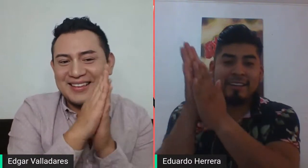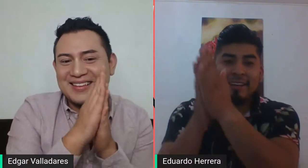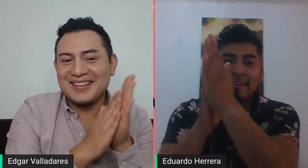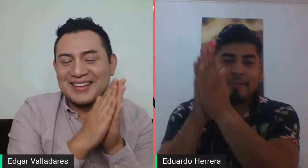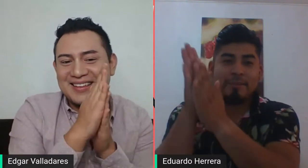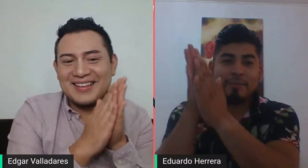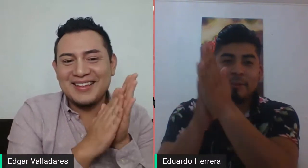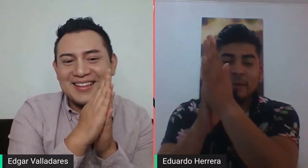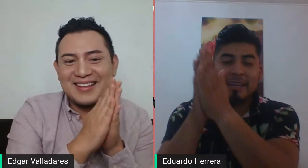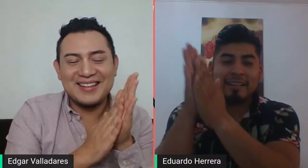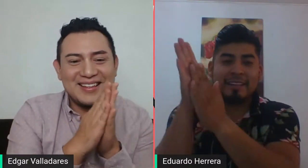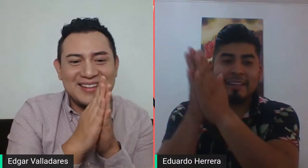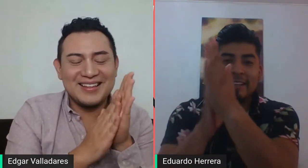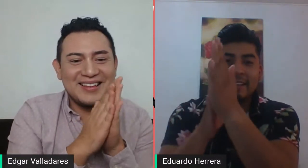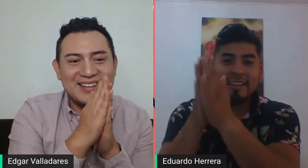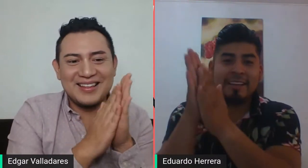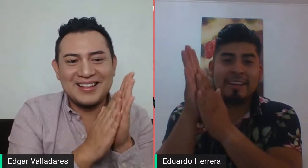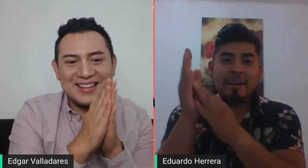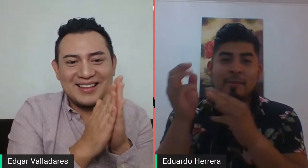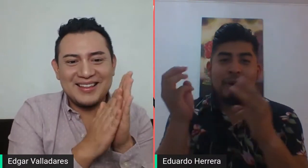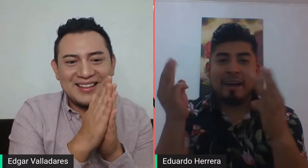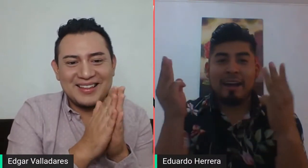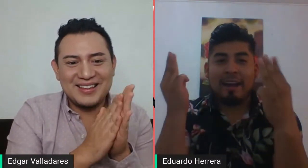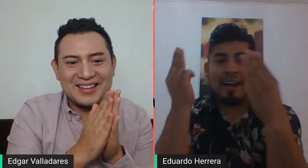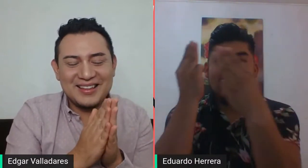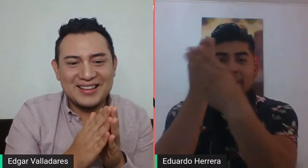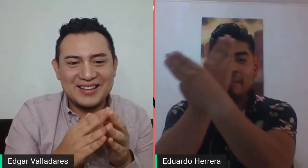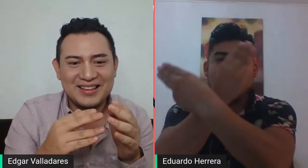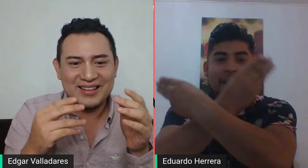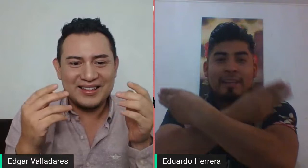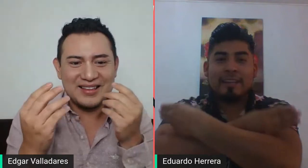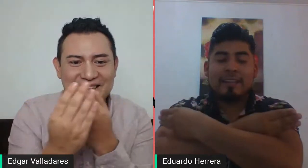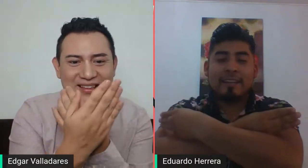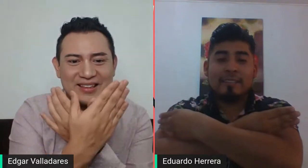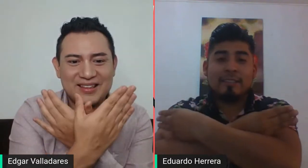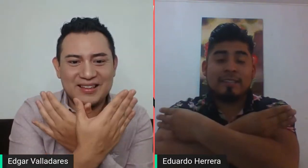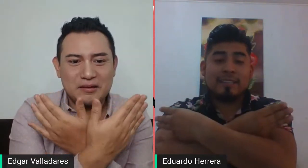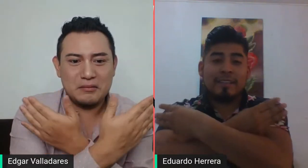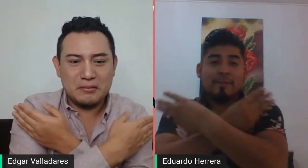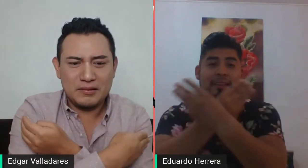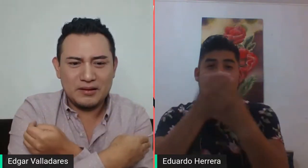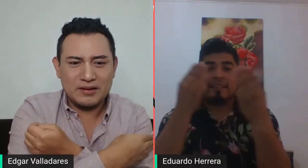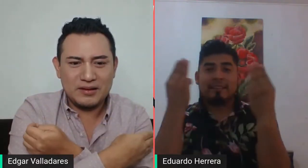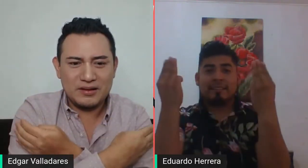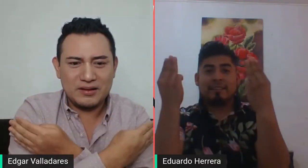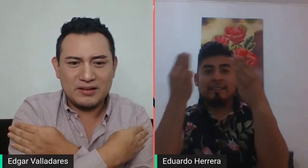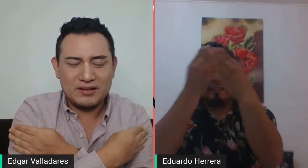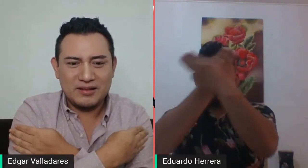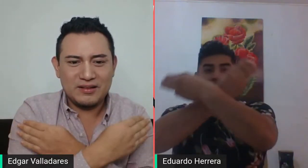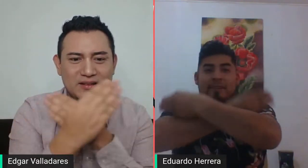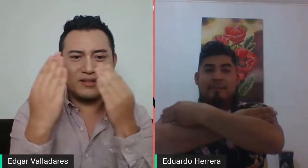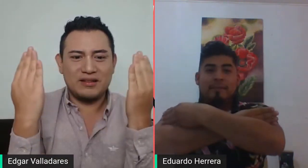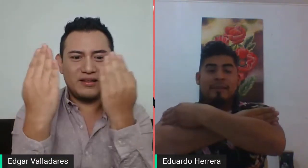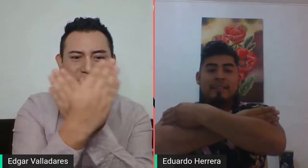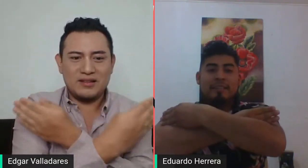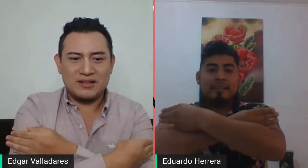Muy bien. Para la madrina. Esta es la seña de madrina. Madrina.